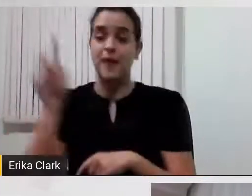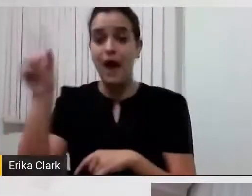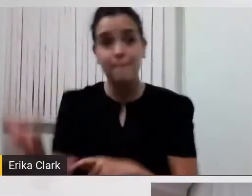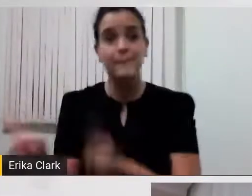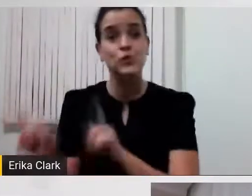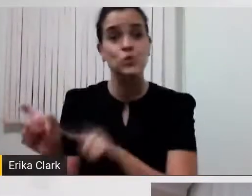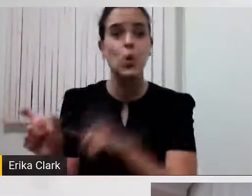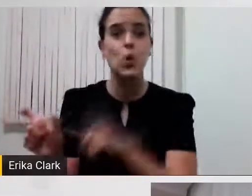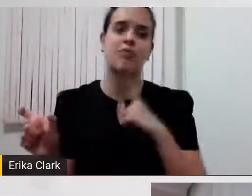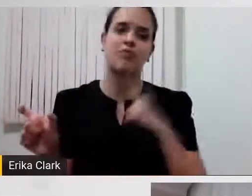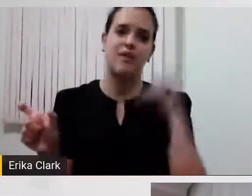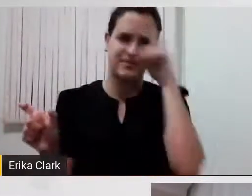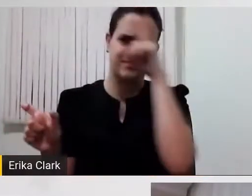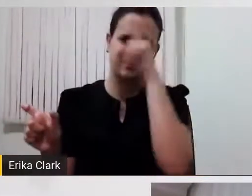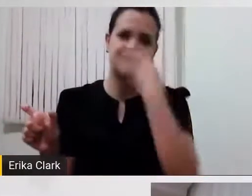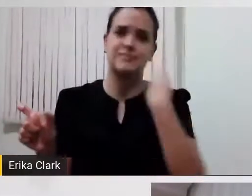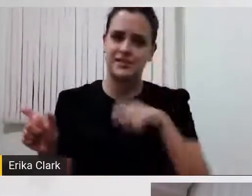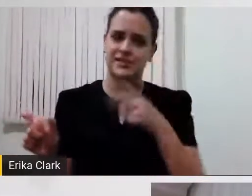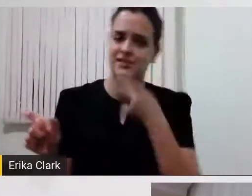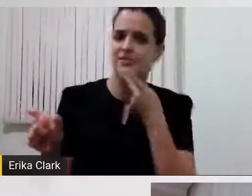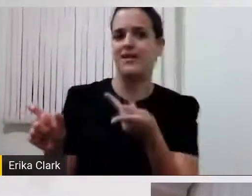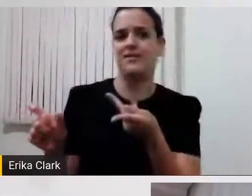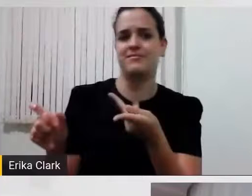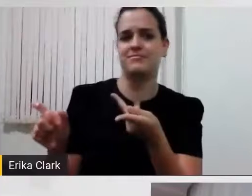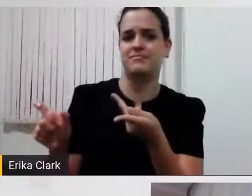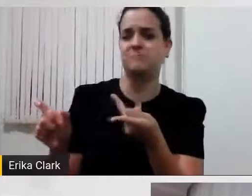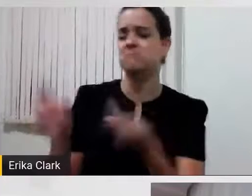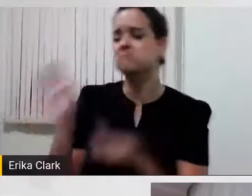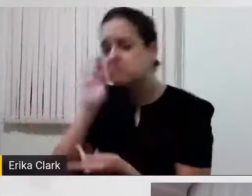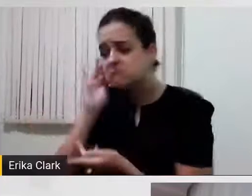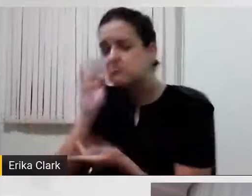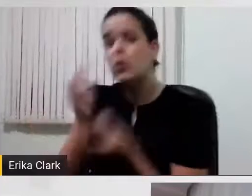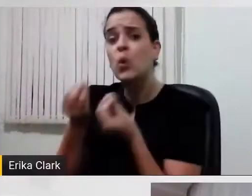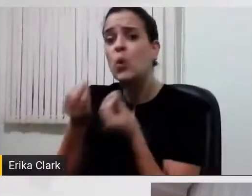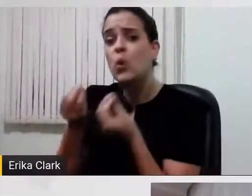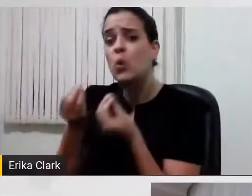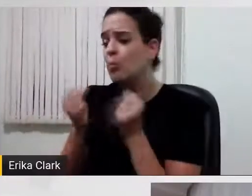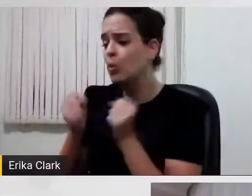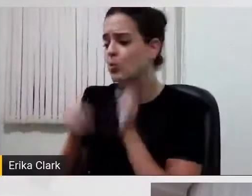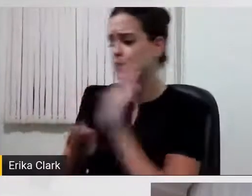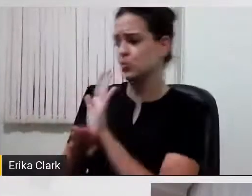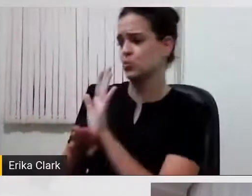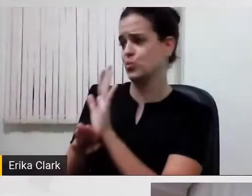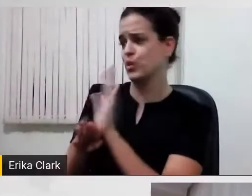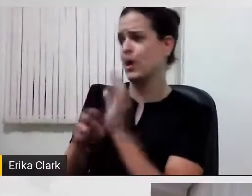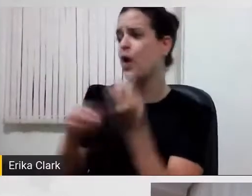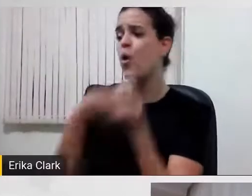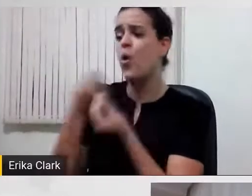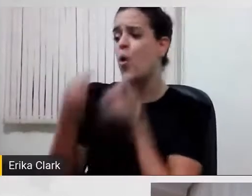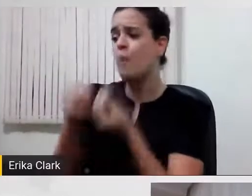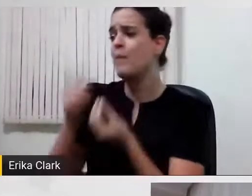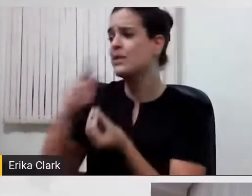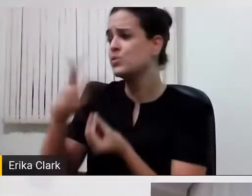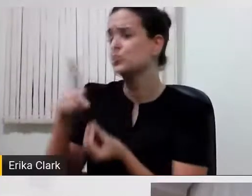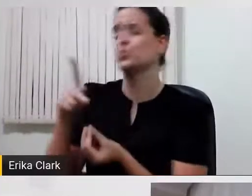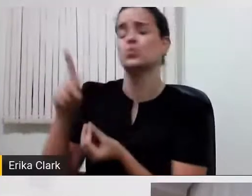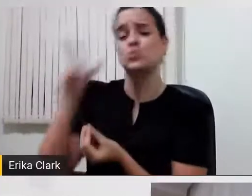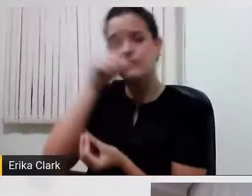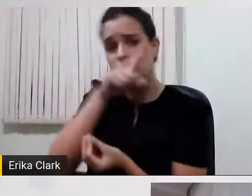De fato, é colocá-lo no lugar dele e ajudá-lo a realizar aquilo que faz sentido para ele. E não